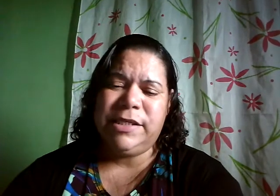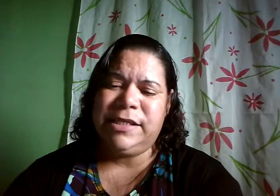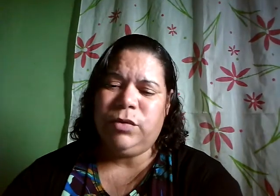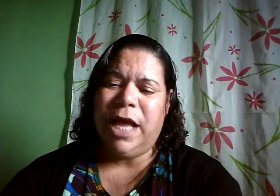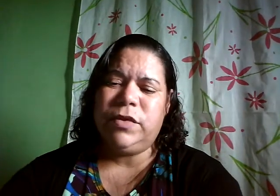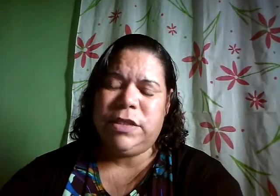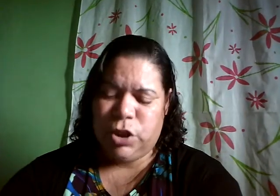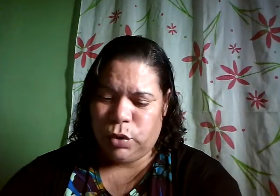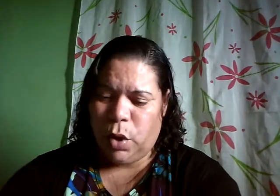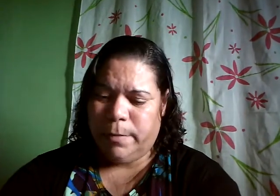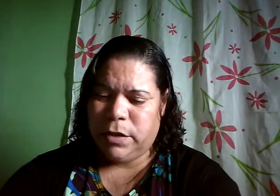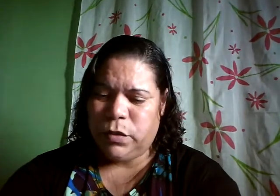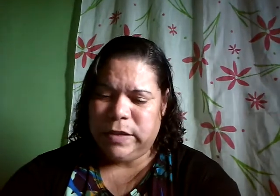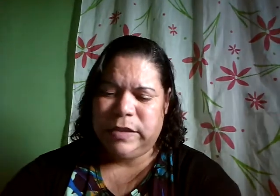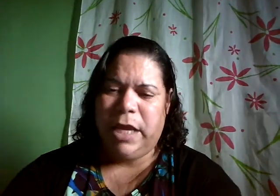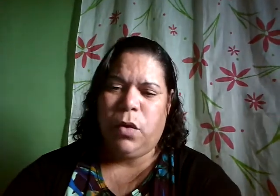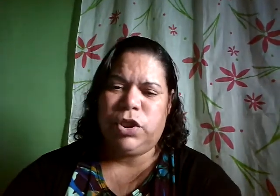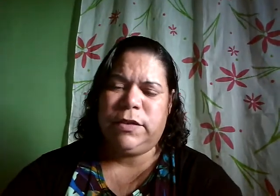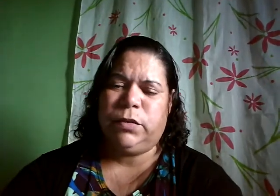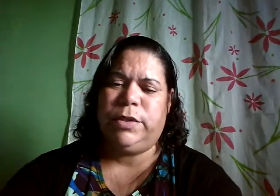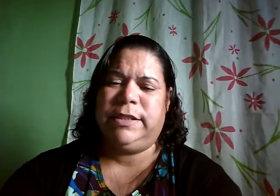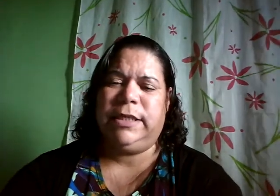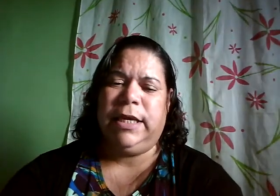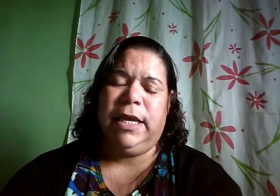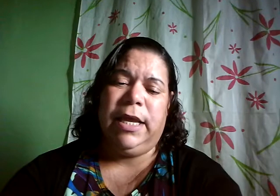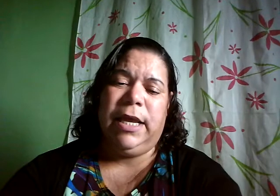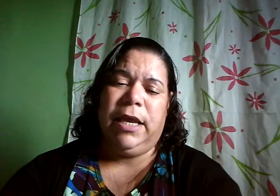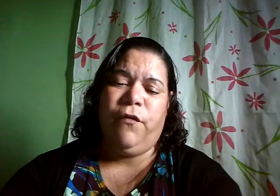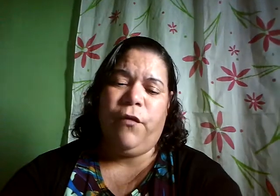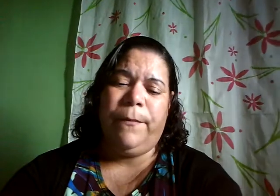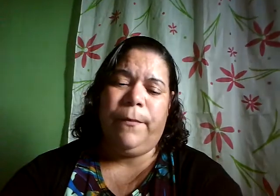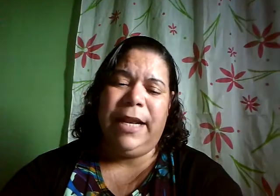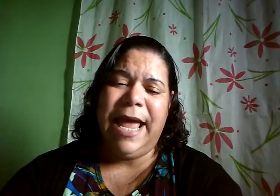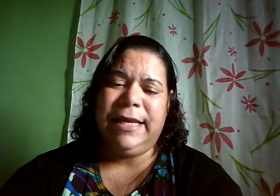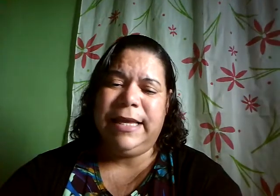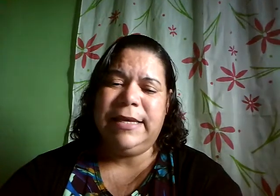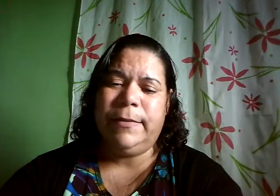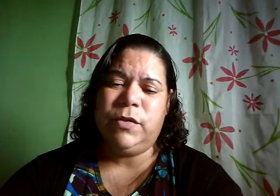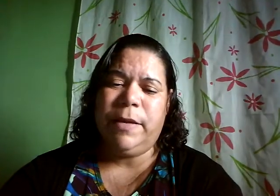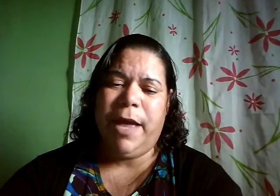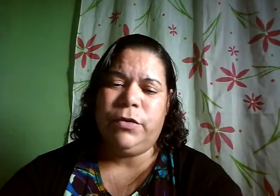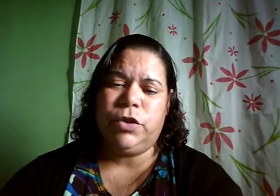exaltado seja o nome do Senhor Jesus. Eu vou ler aqui, meus amados,